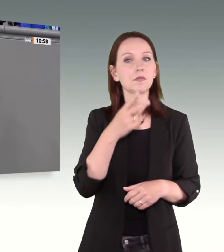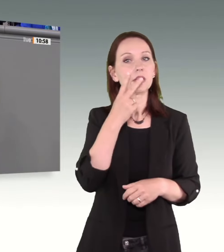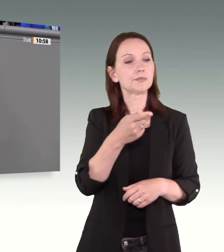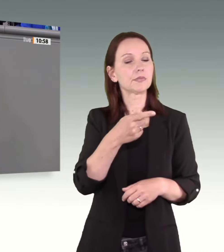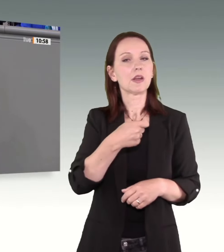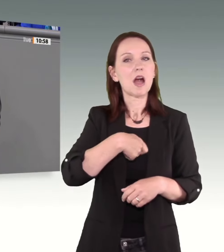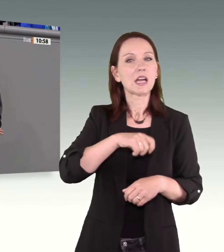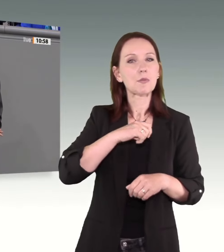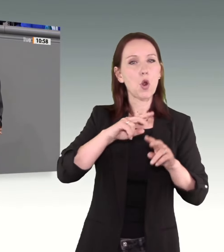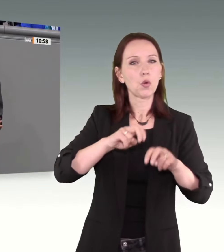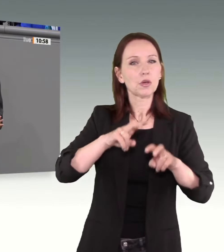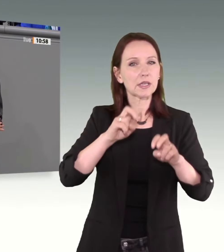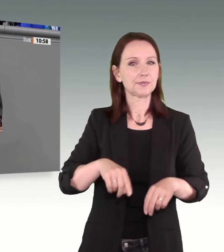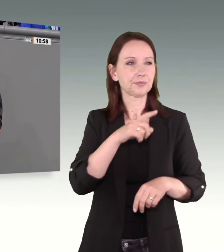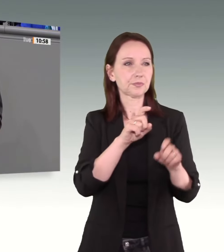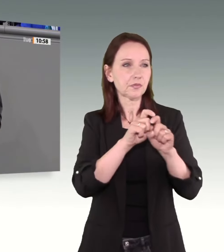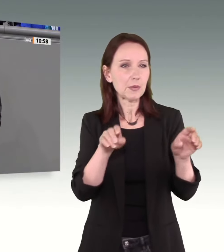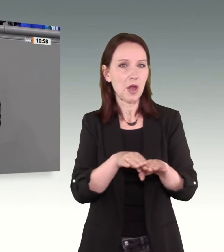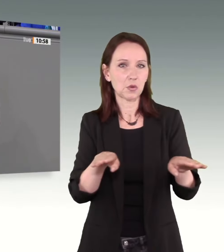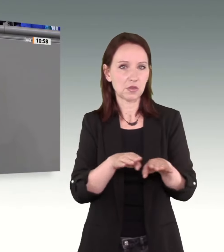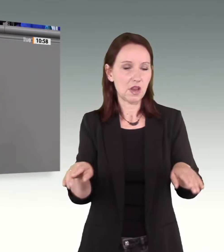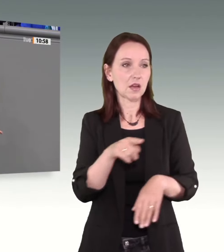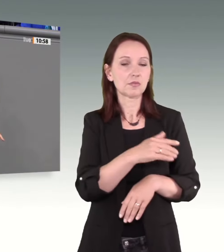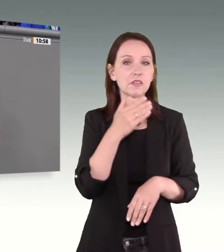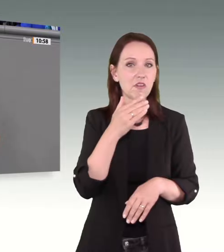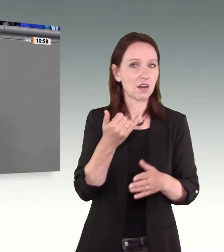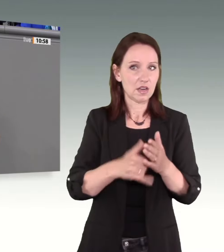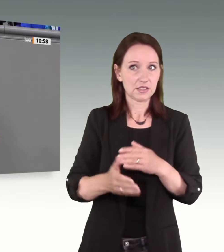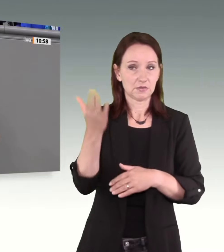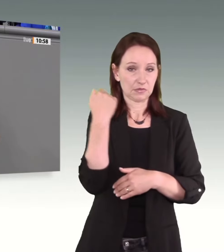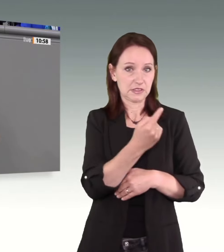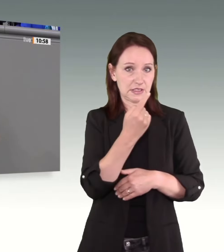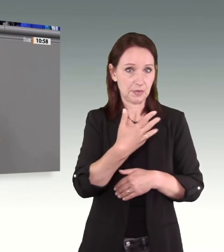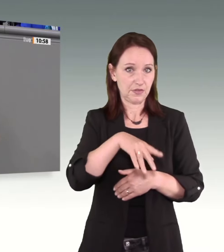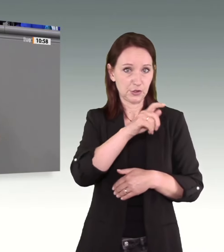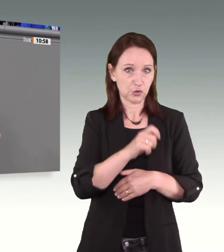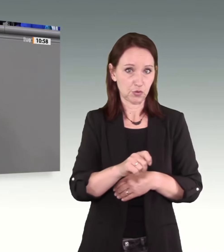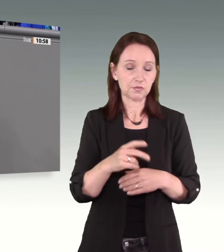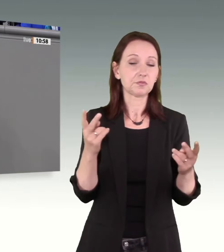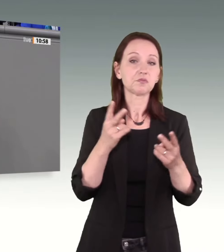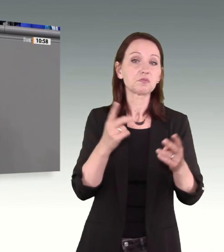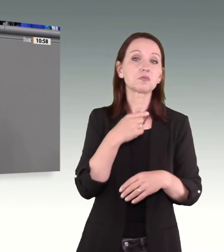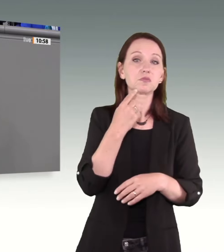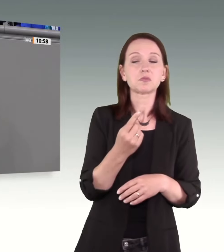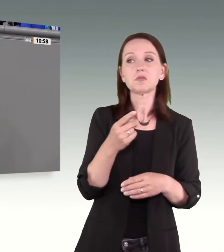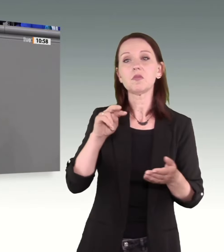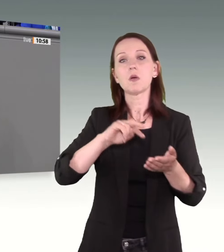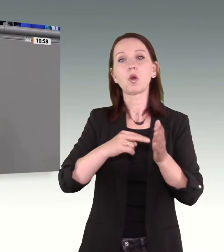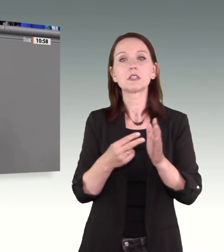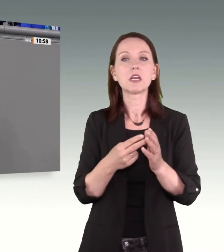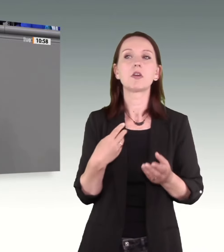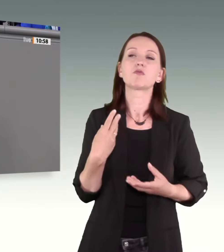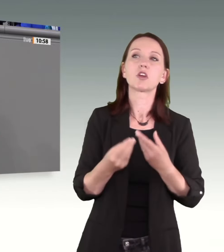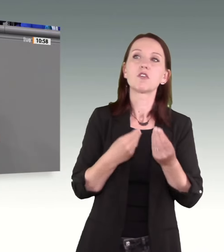befasst haben. Oder aber es genügt Ihnen Politik nach Gefühl und Schlagzeilenpotenzial, statt